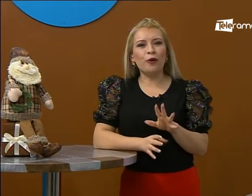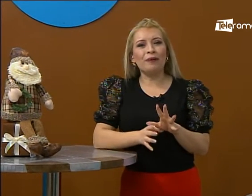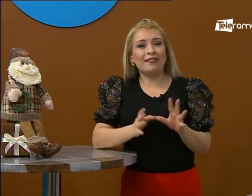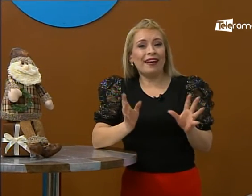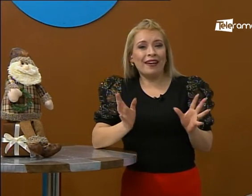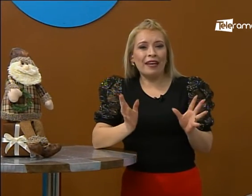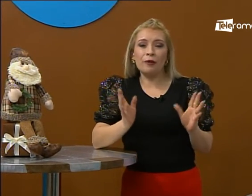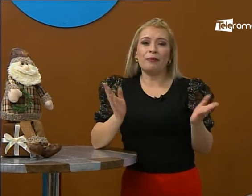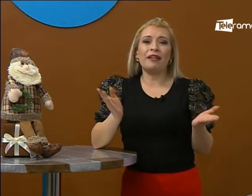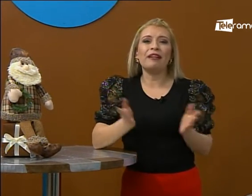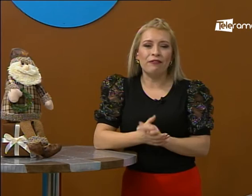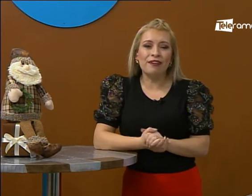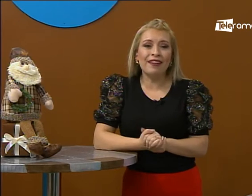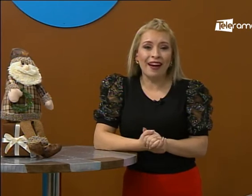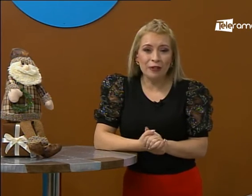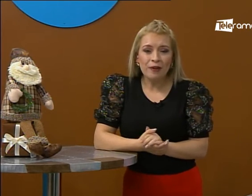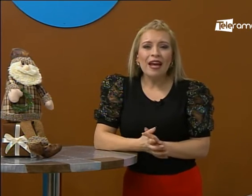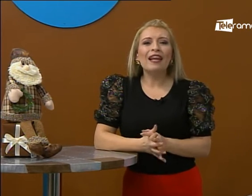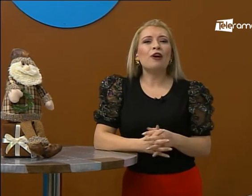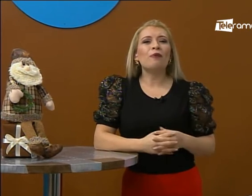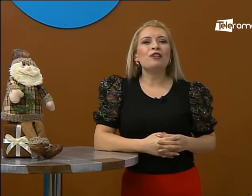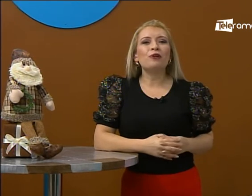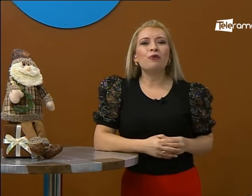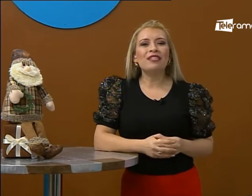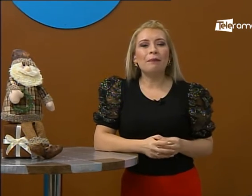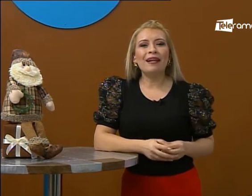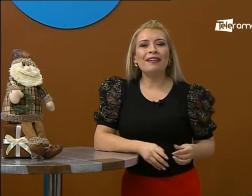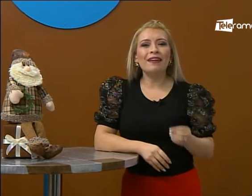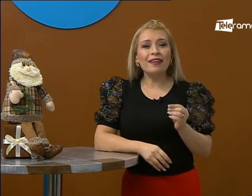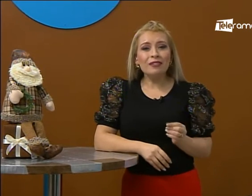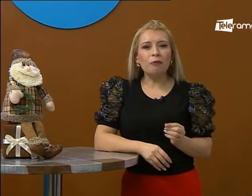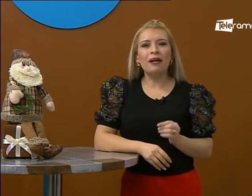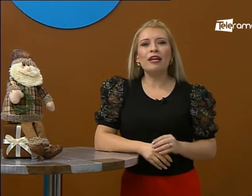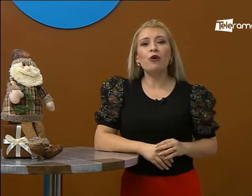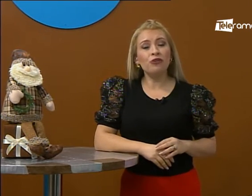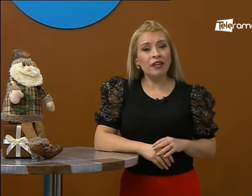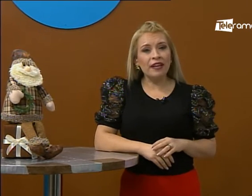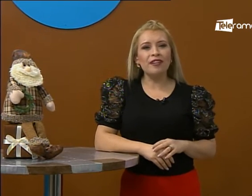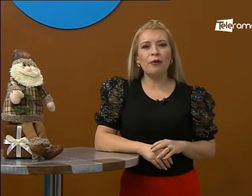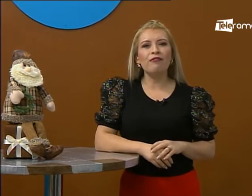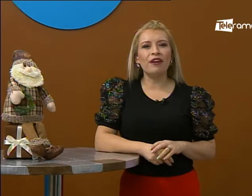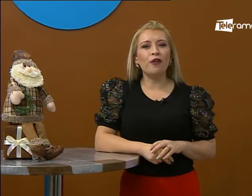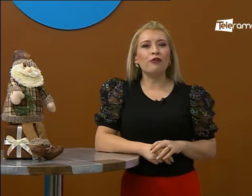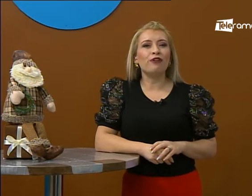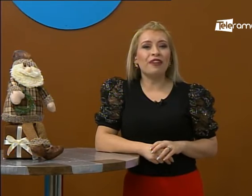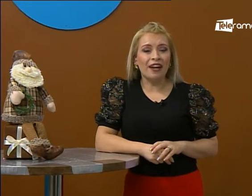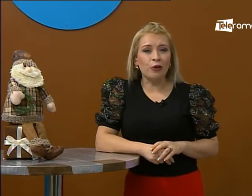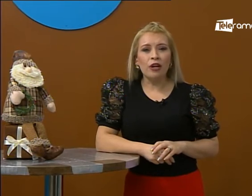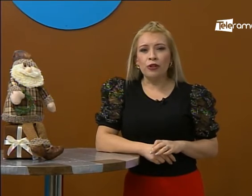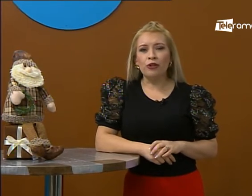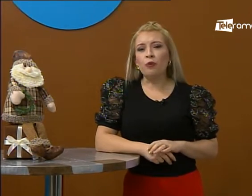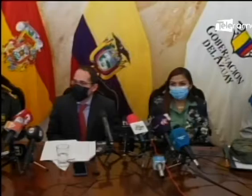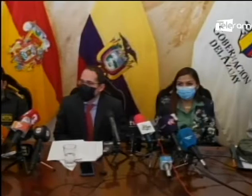les quiero comentar que ya como viene el fin de año, la Corporación Municipal tiene listo el plan de contingencia por el feriado del fin de